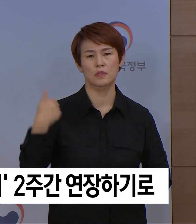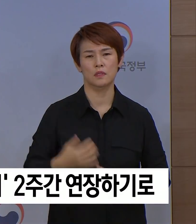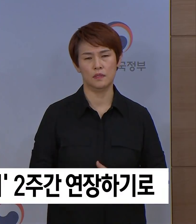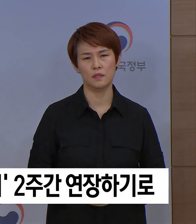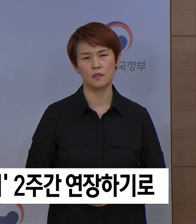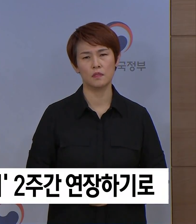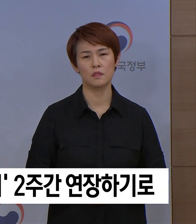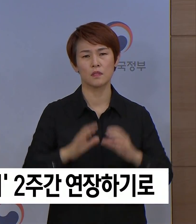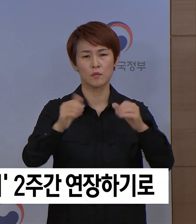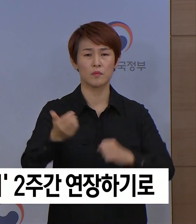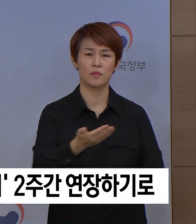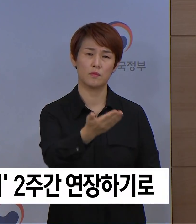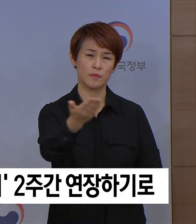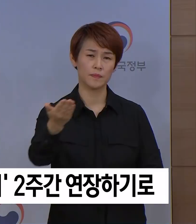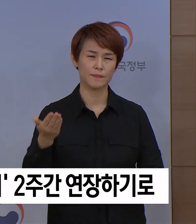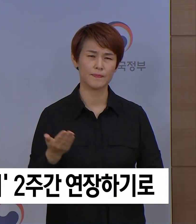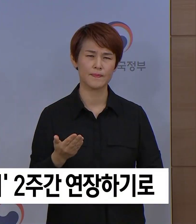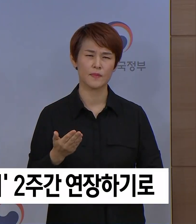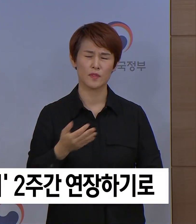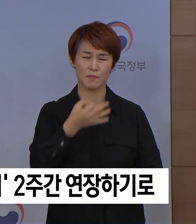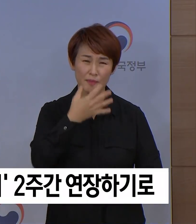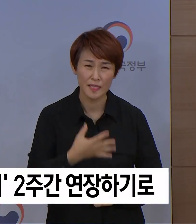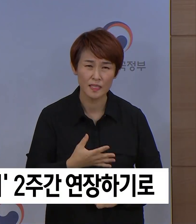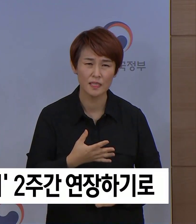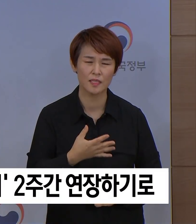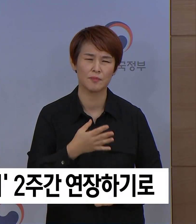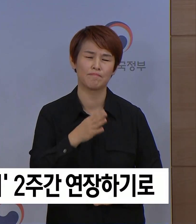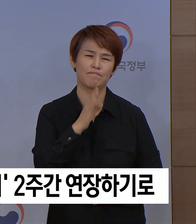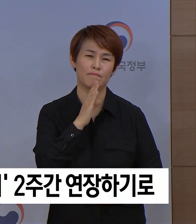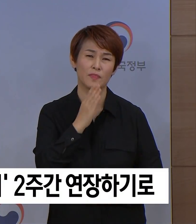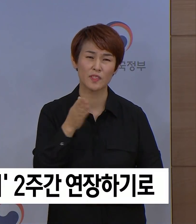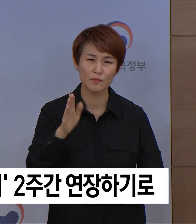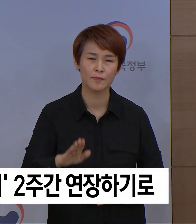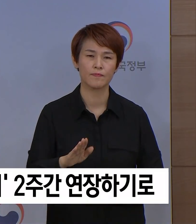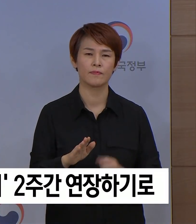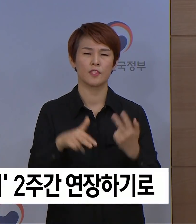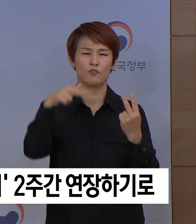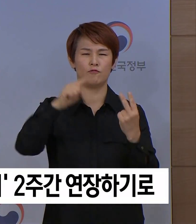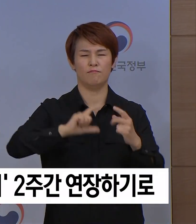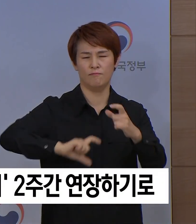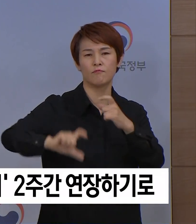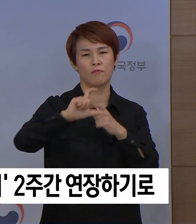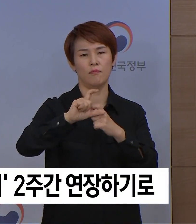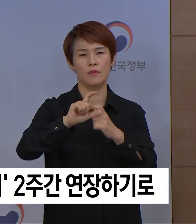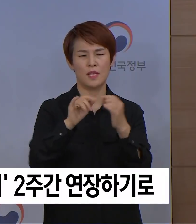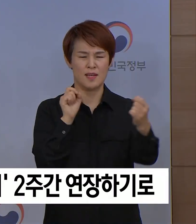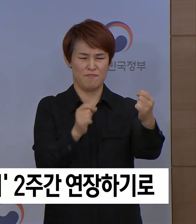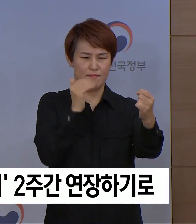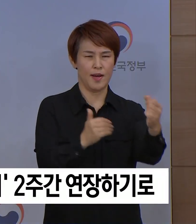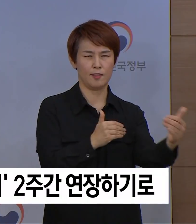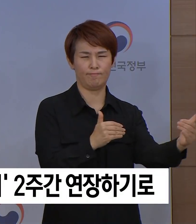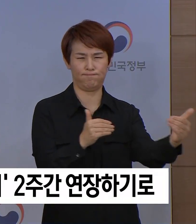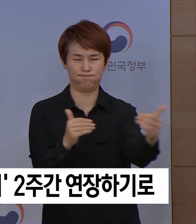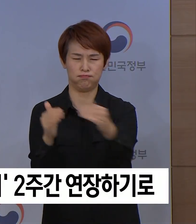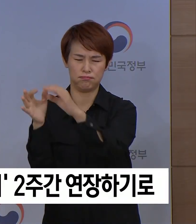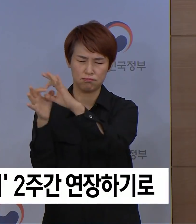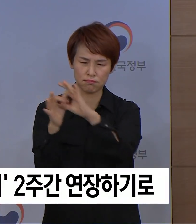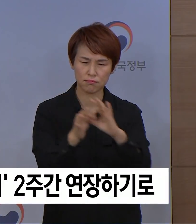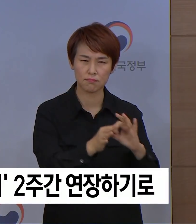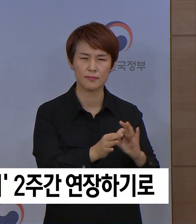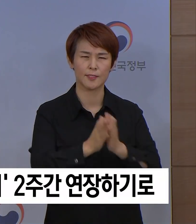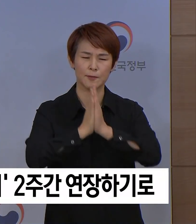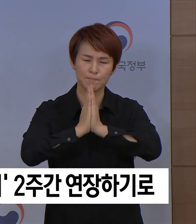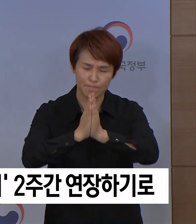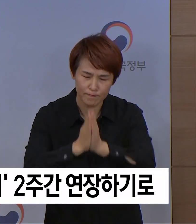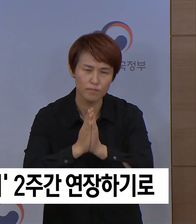국민 여러분들께서는 힘이 들더라도 앞으로 2주간 강도 높은 사회적 그리두기 실천을 지속해 주실 것을